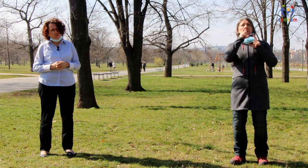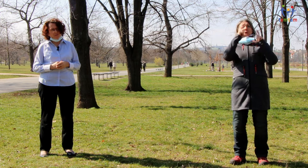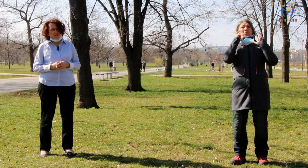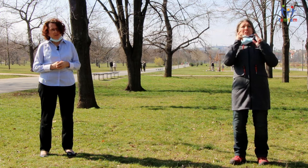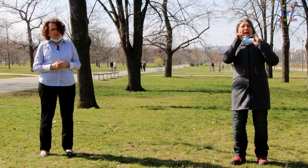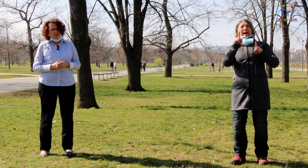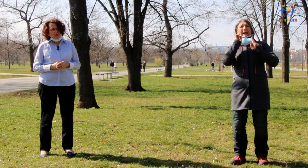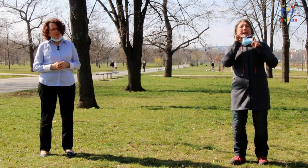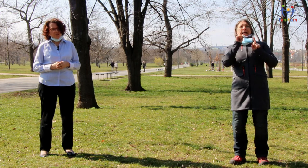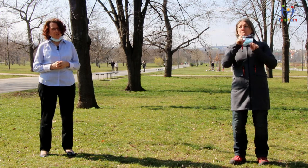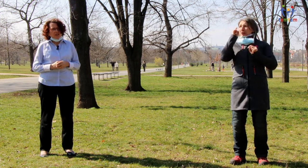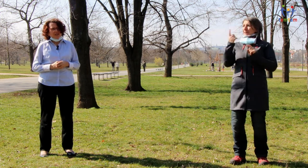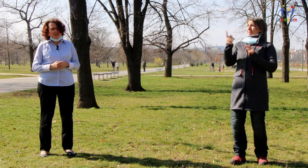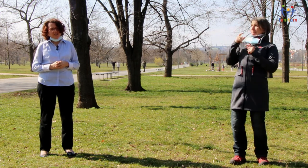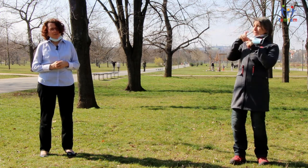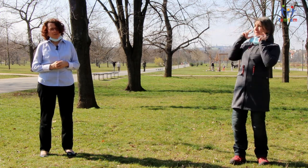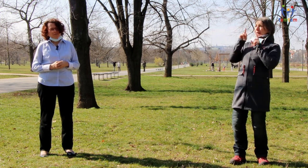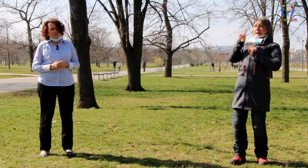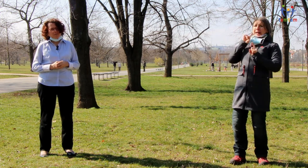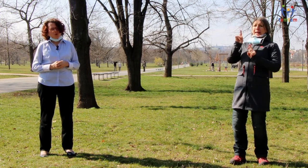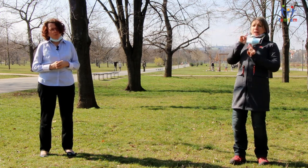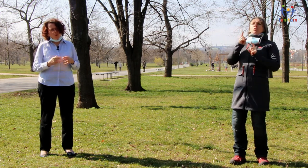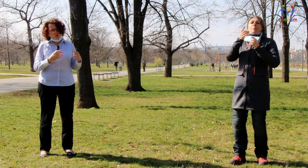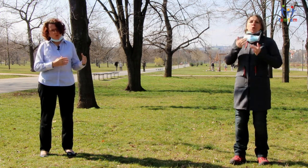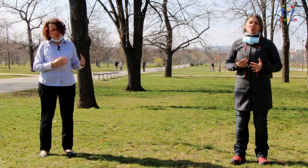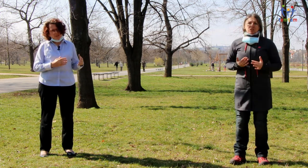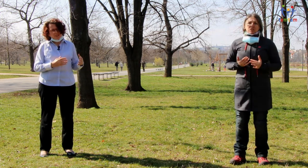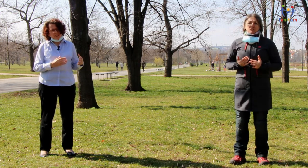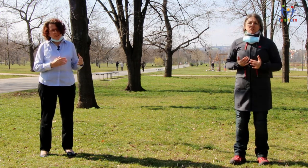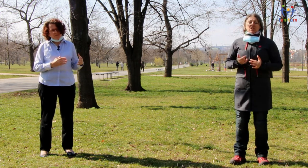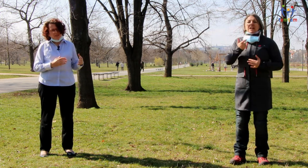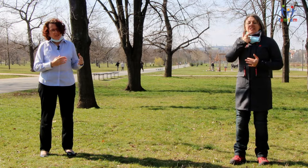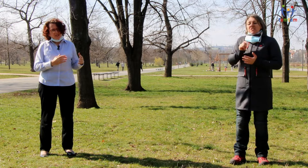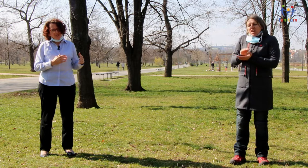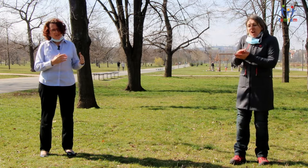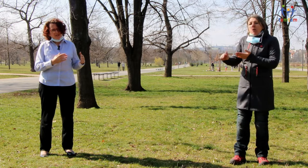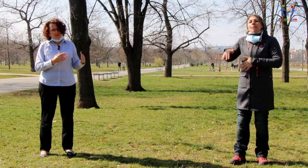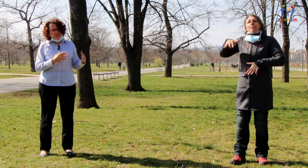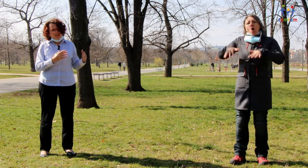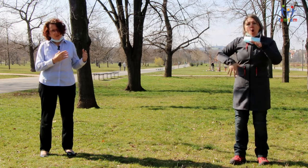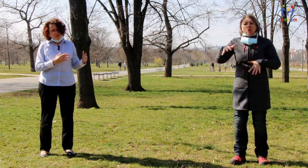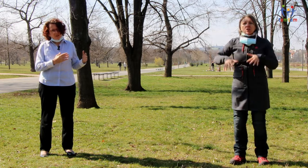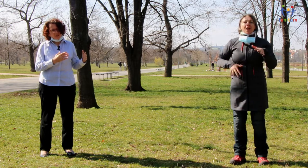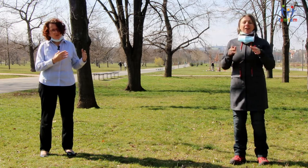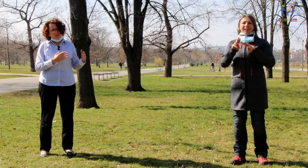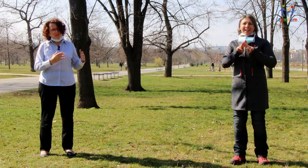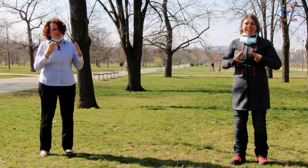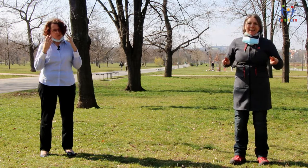Takže pro pohodu toho dítě té je lepší, když to dítě nás